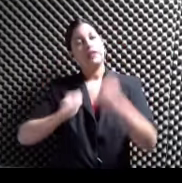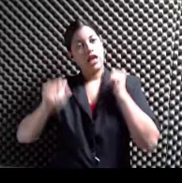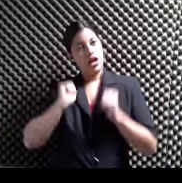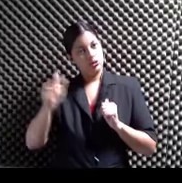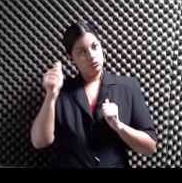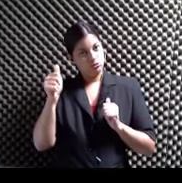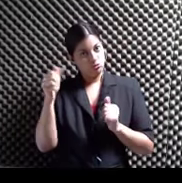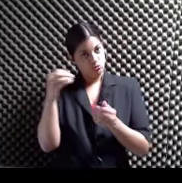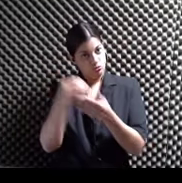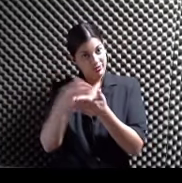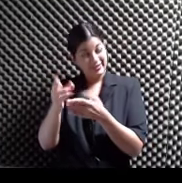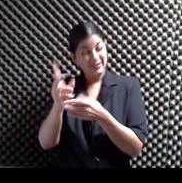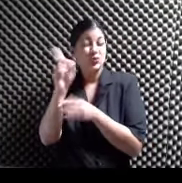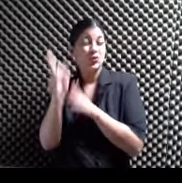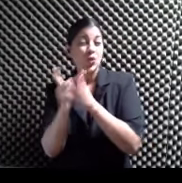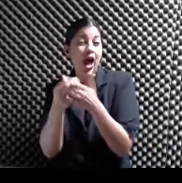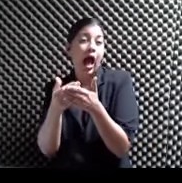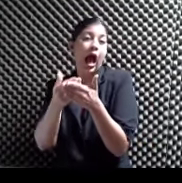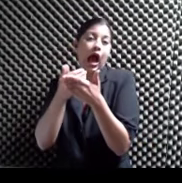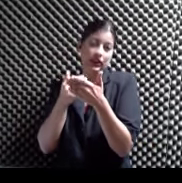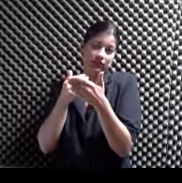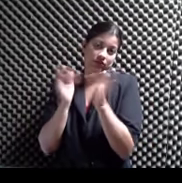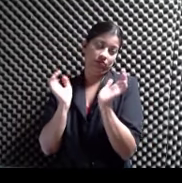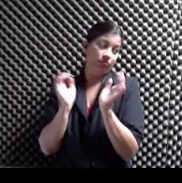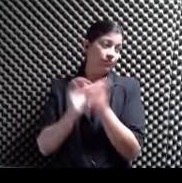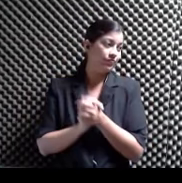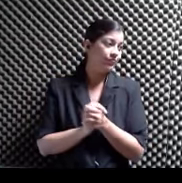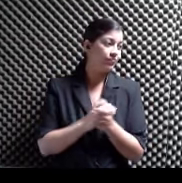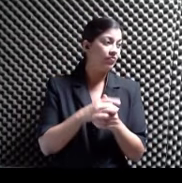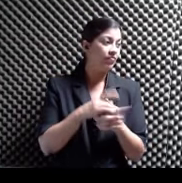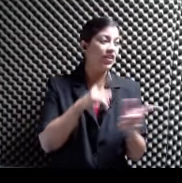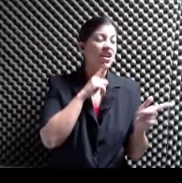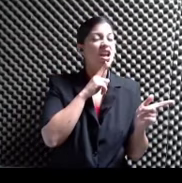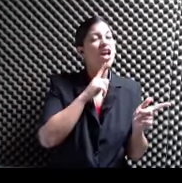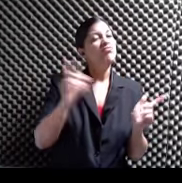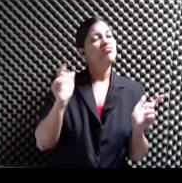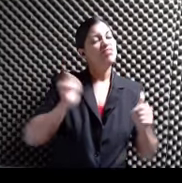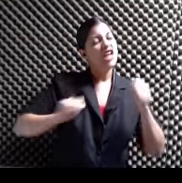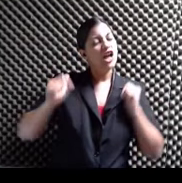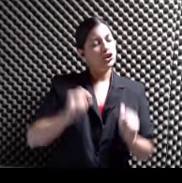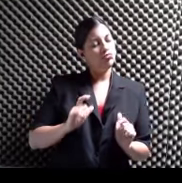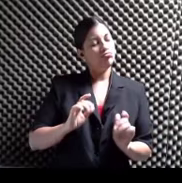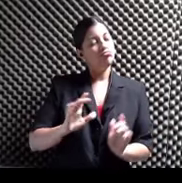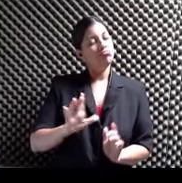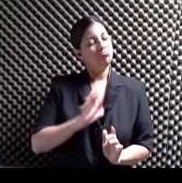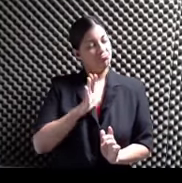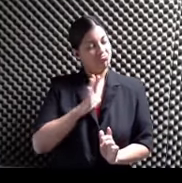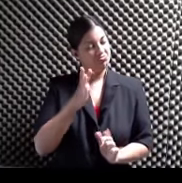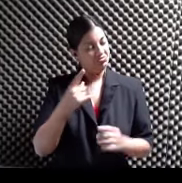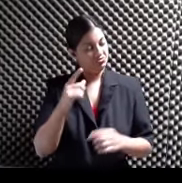Eso es un teatro Un poquito pues lírico Pero un poquito más Como serio Pero si usted quiere ir A una cosa musical Un poquito más